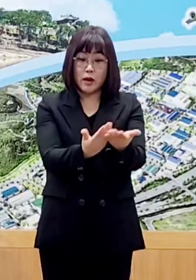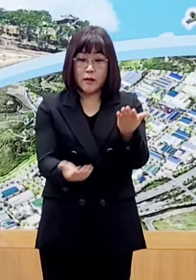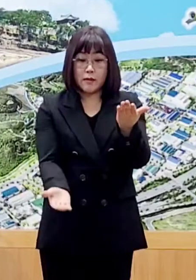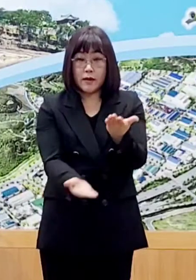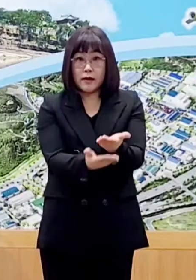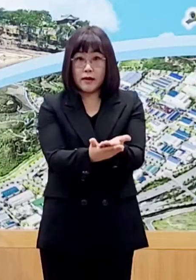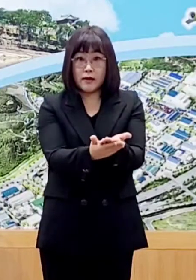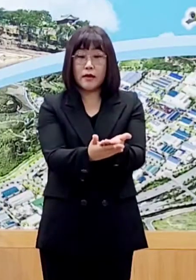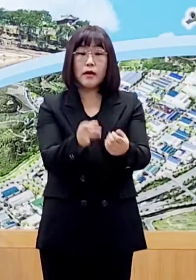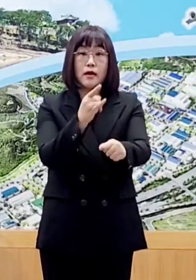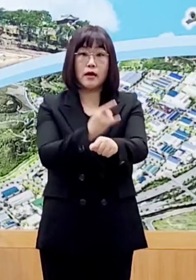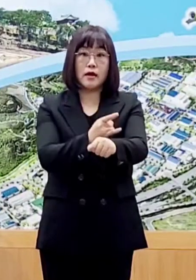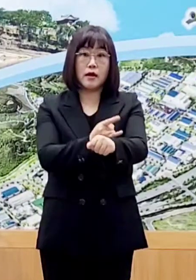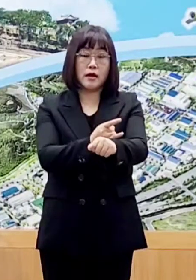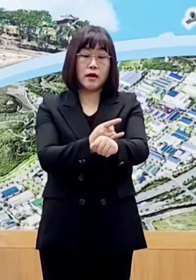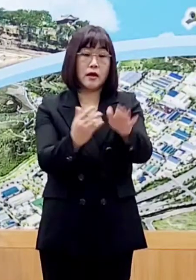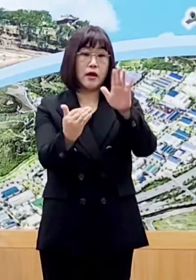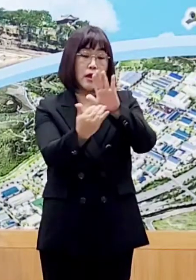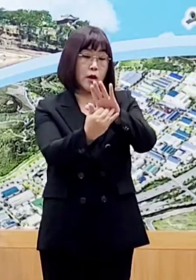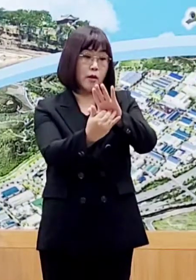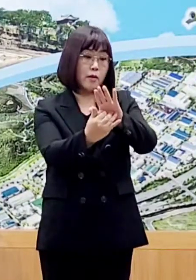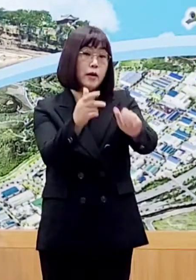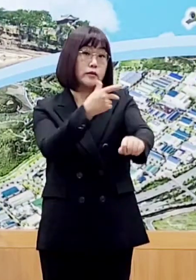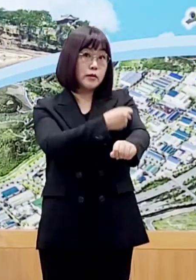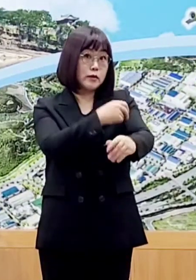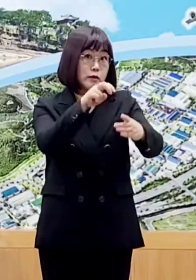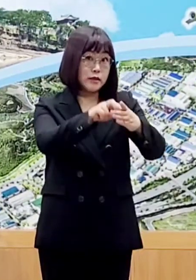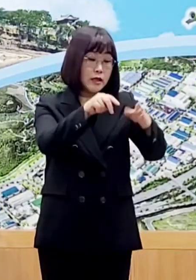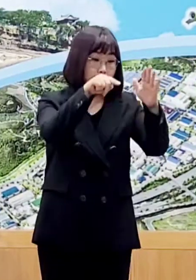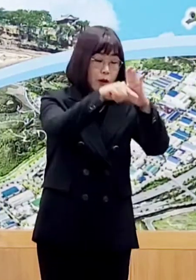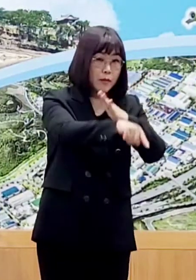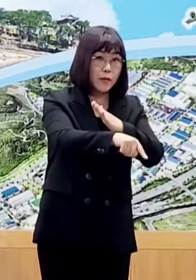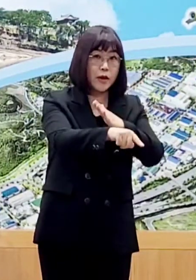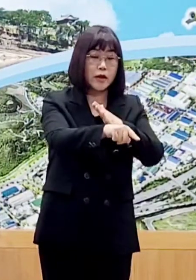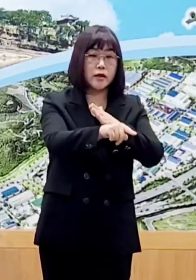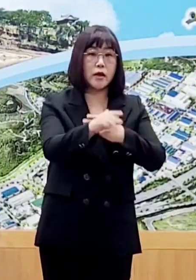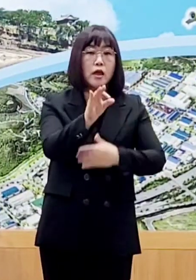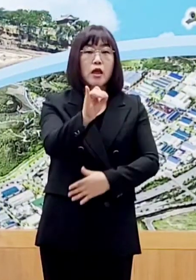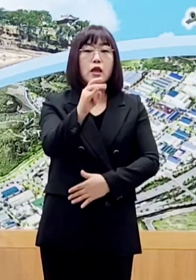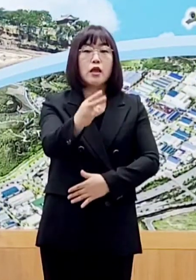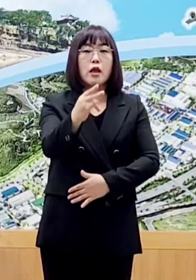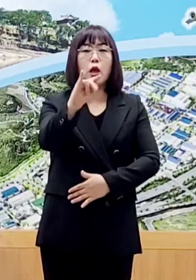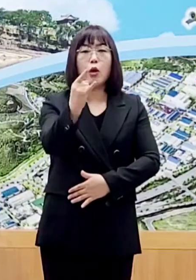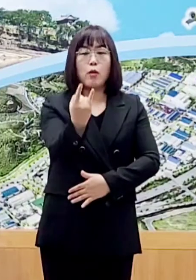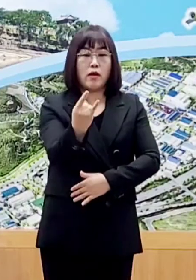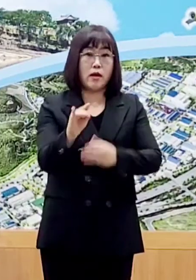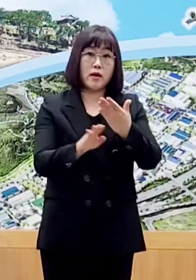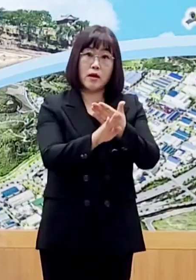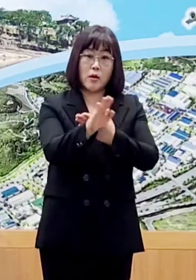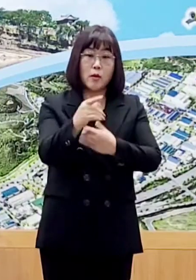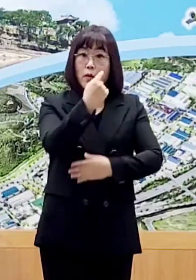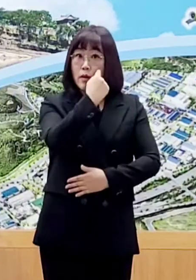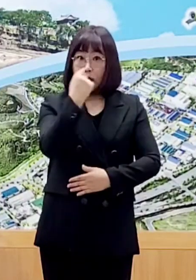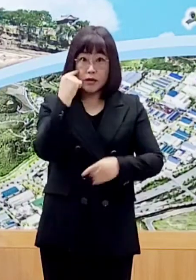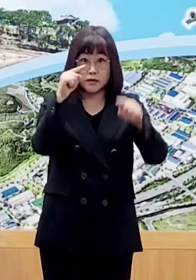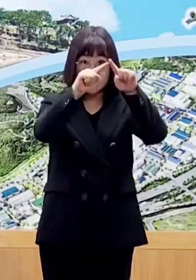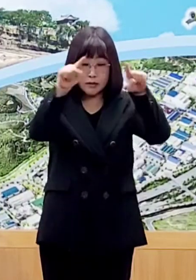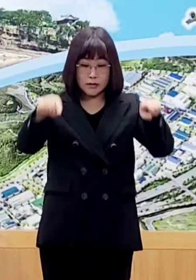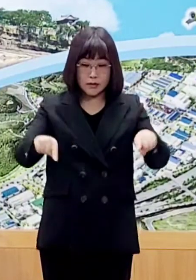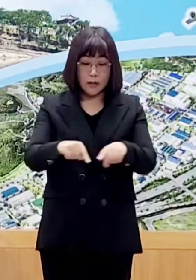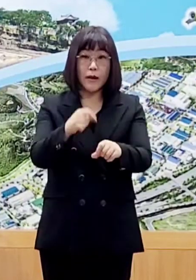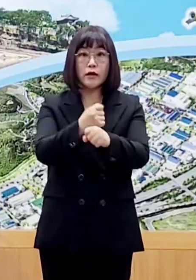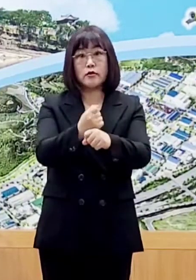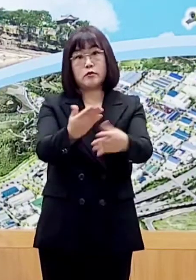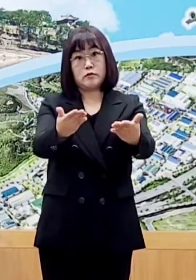예방접종센터에 방문하시면 접종 예외 확인서를 발급해드립니다. 아울러